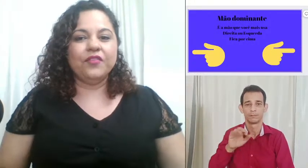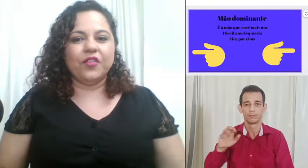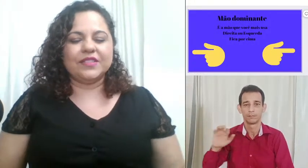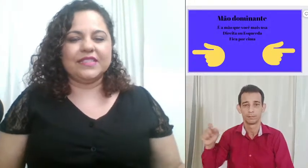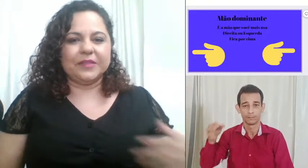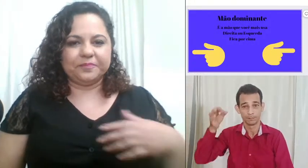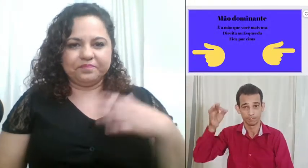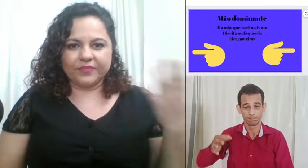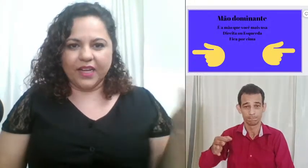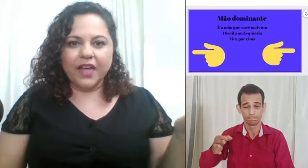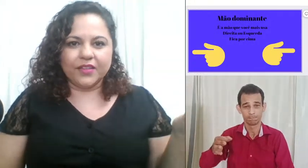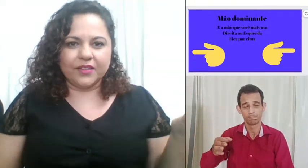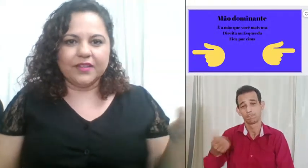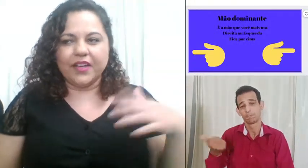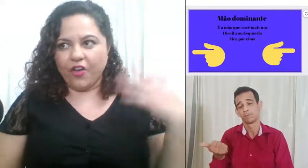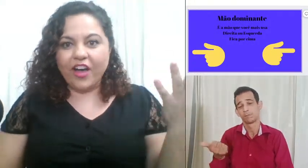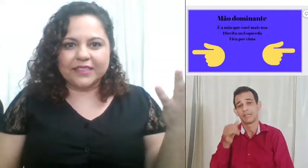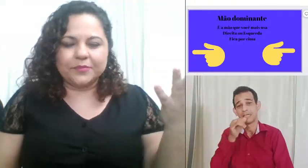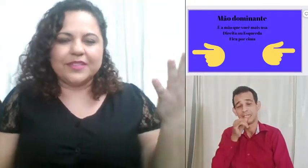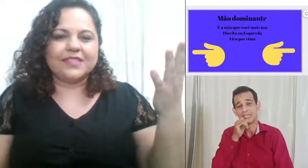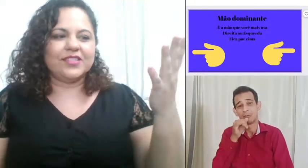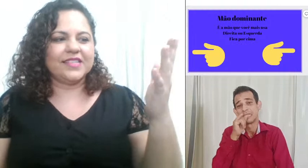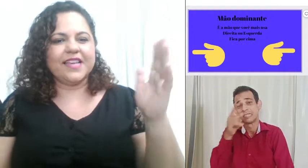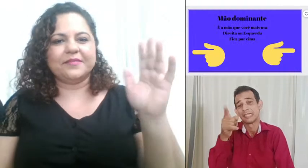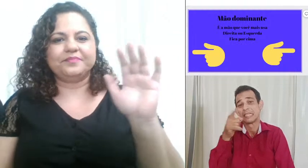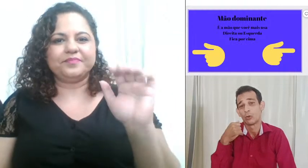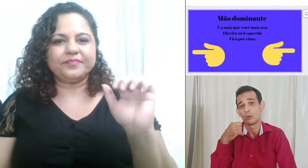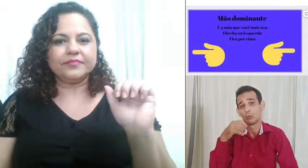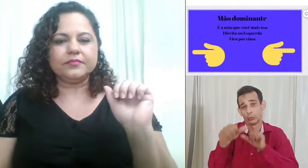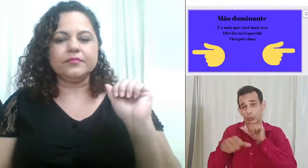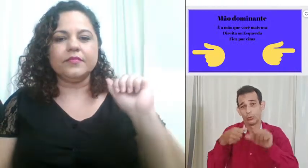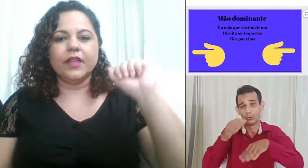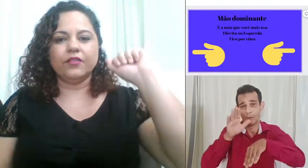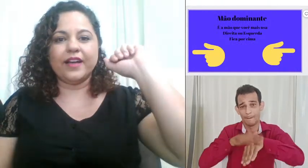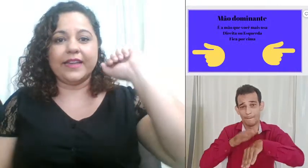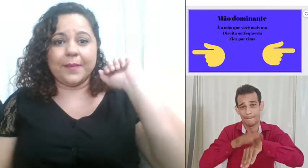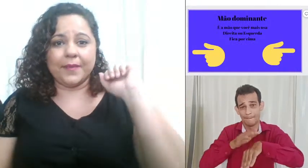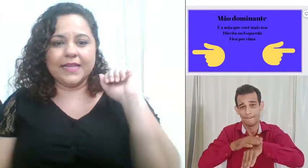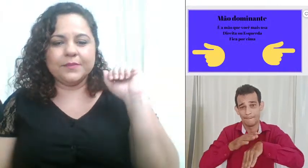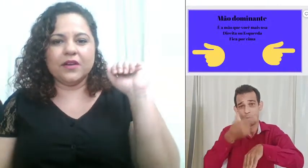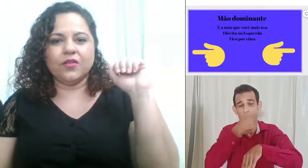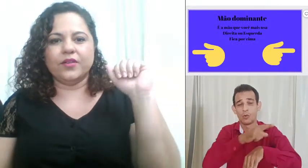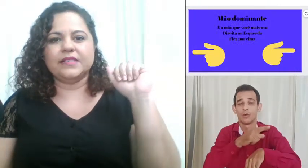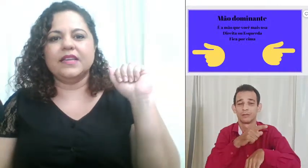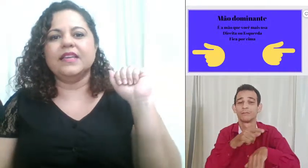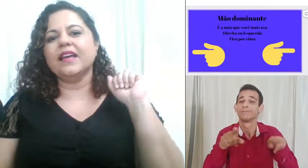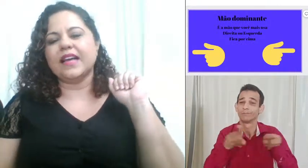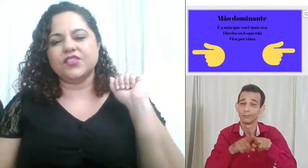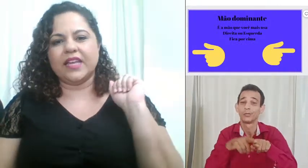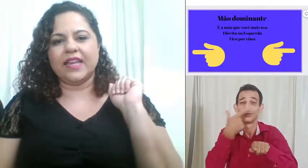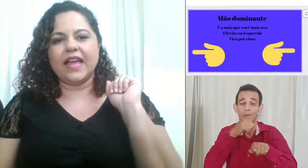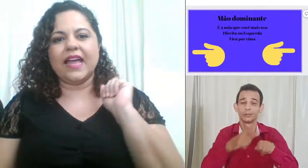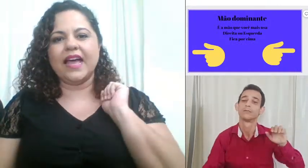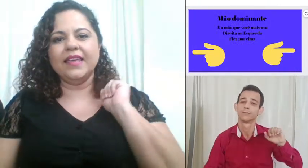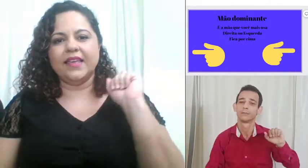fosse canhota por assim dizer eu faria a mesma coisa e encaixaria aqui